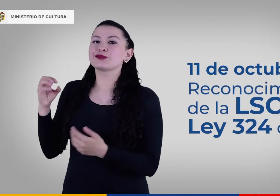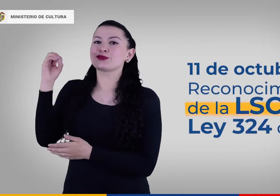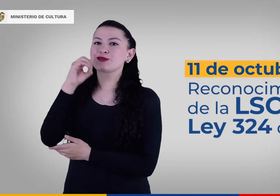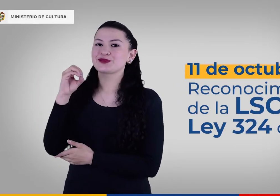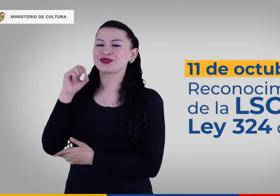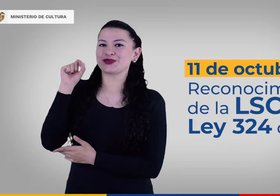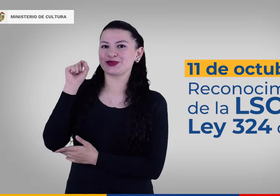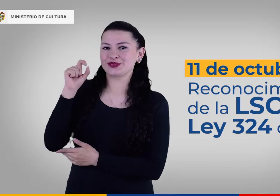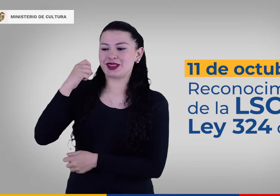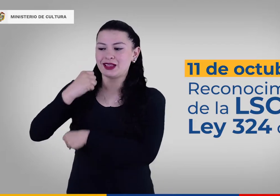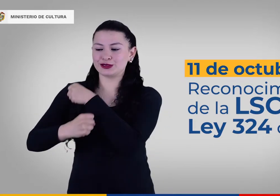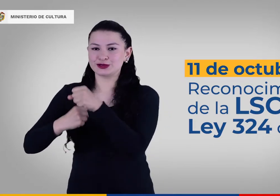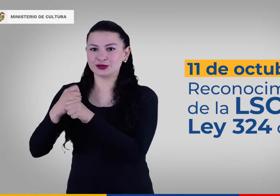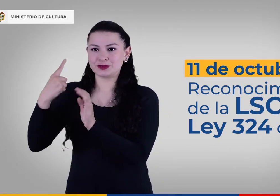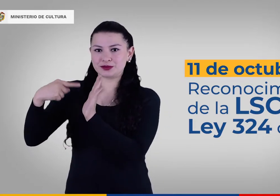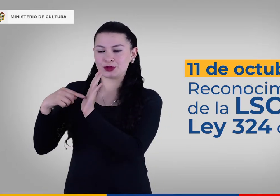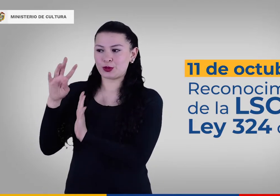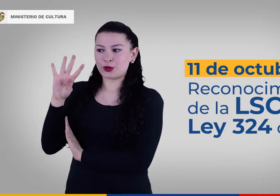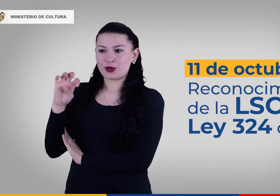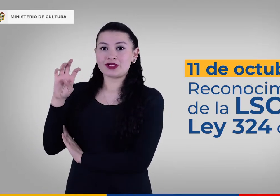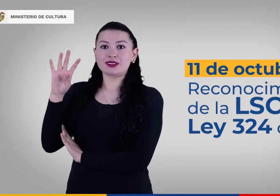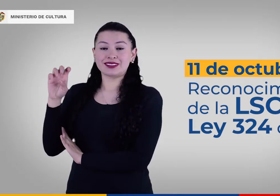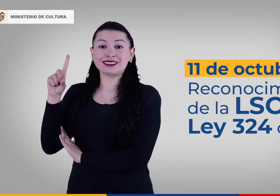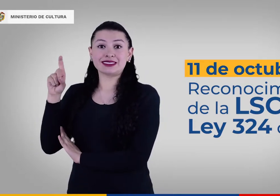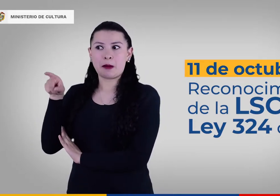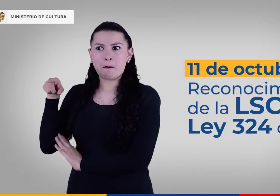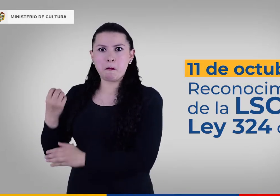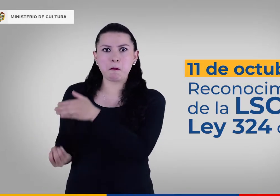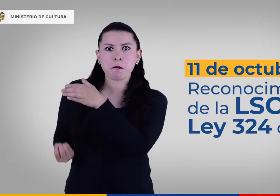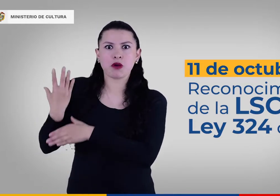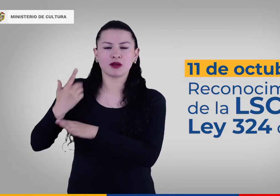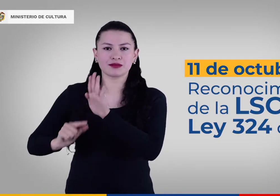octubre de 1996 a través de la Ley 324.